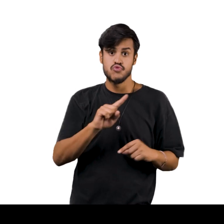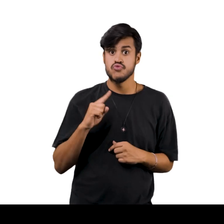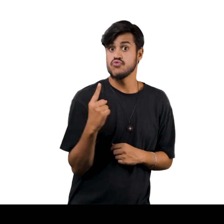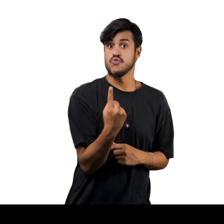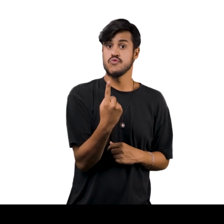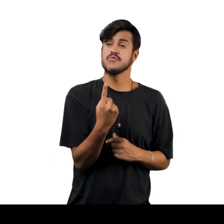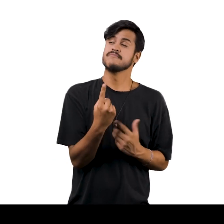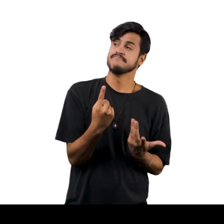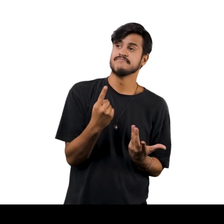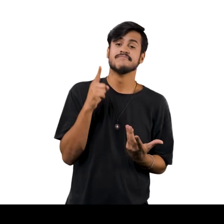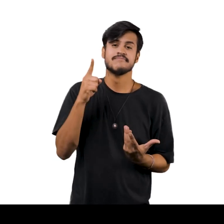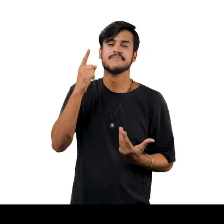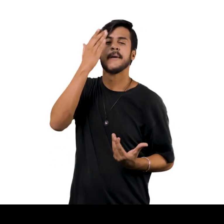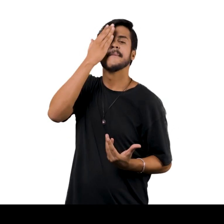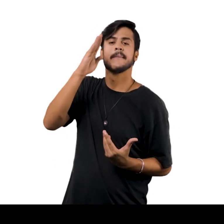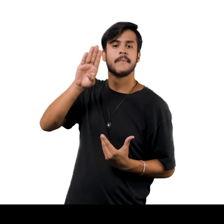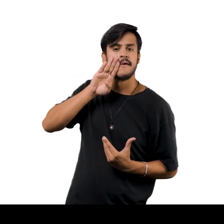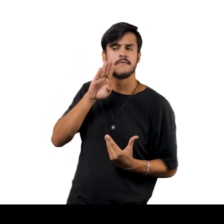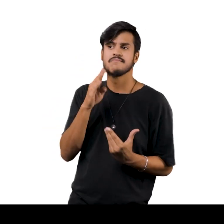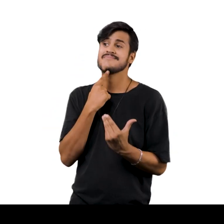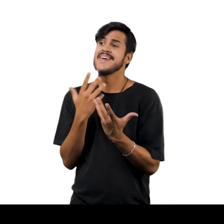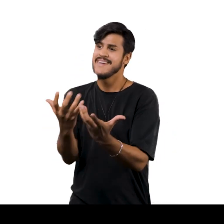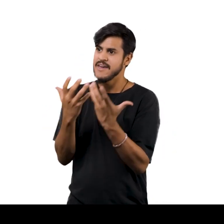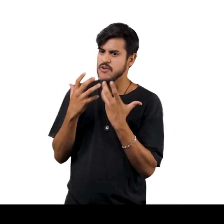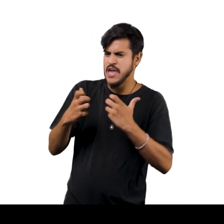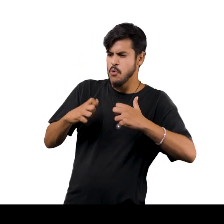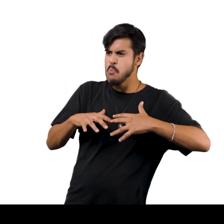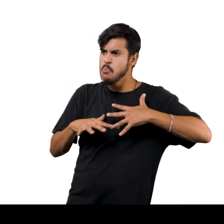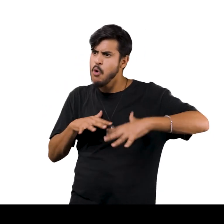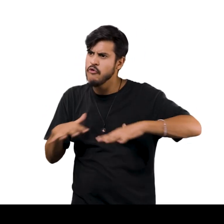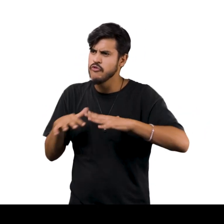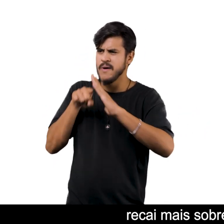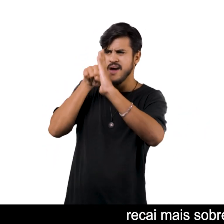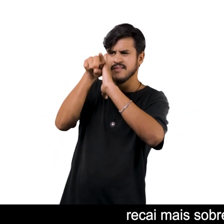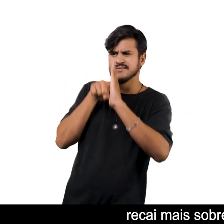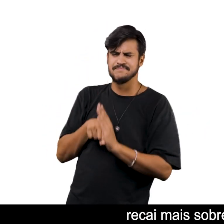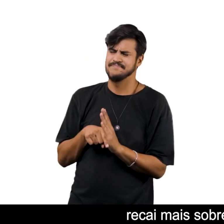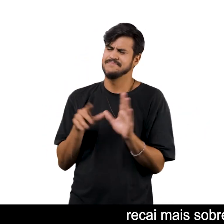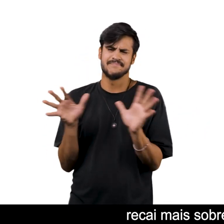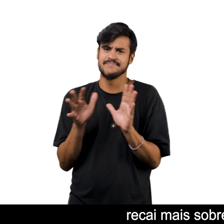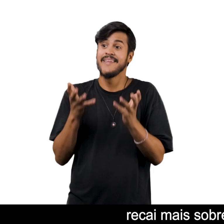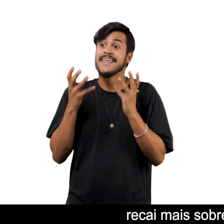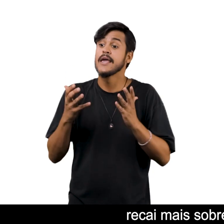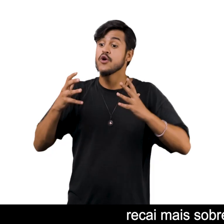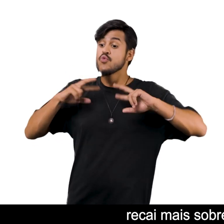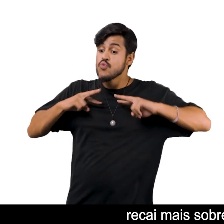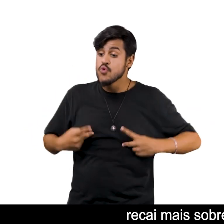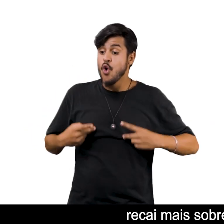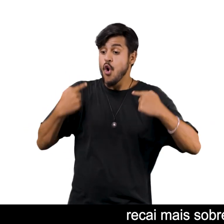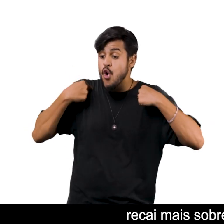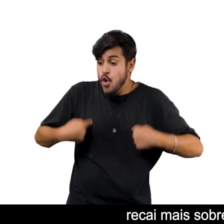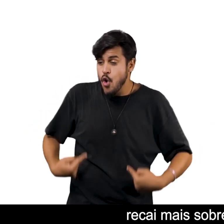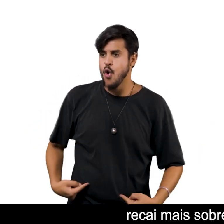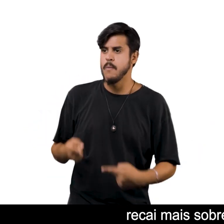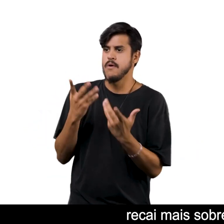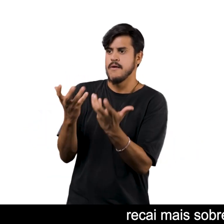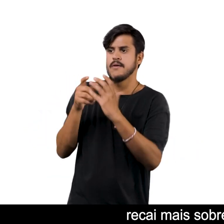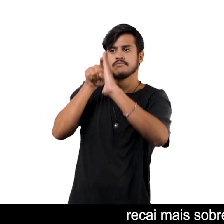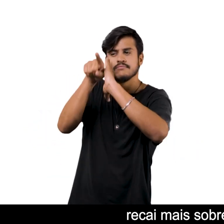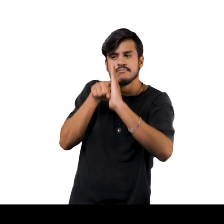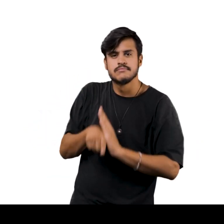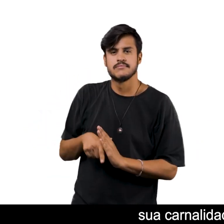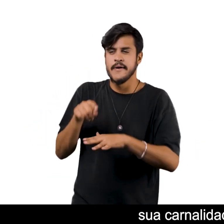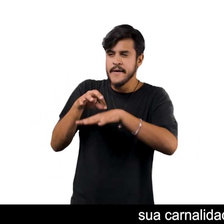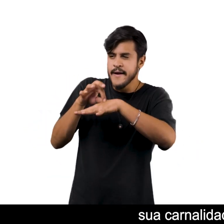Mulbridge Bacon demonstra que seu interesse Recai mais sobre A investigação do corpo